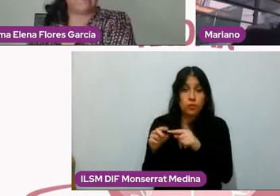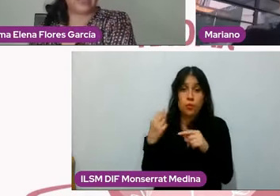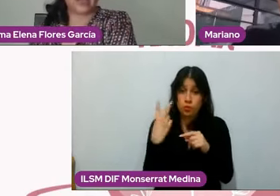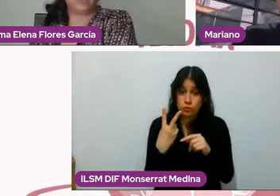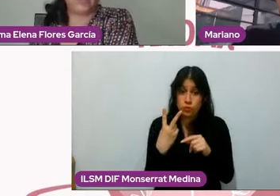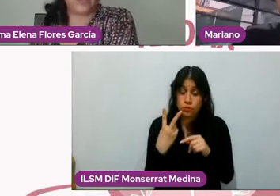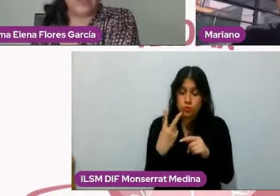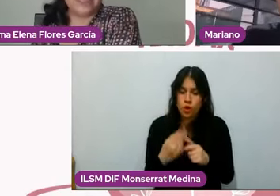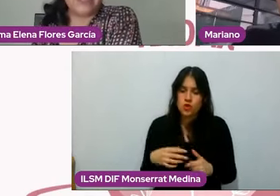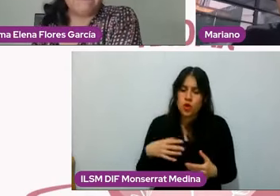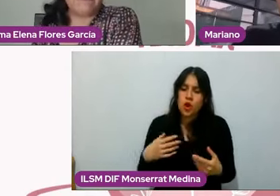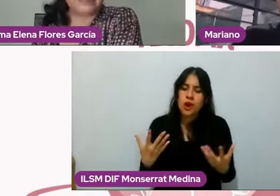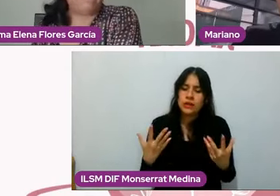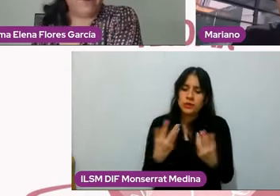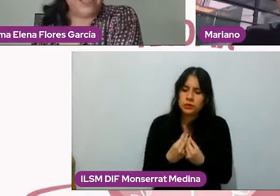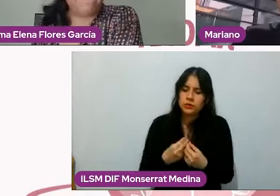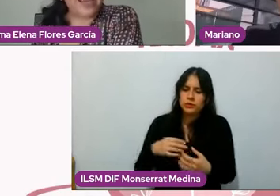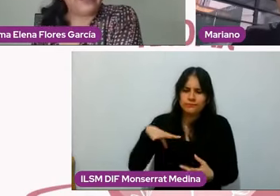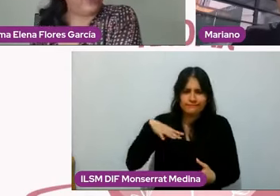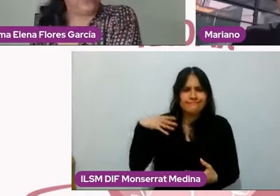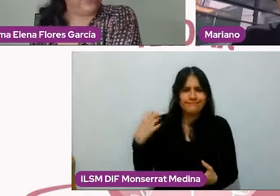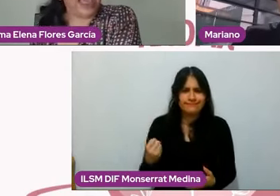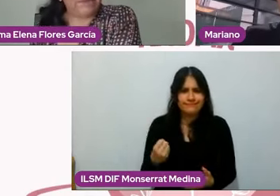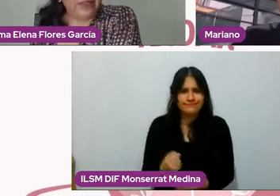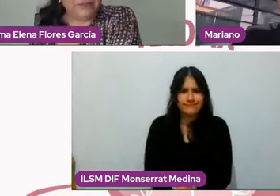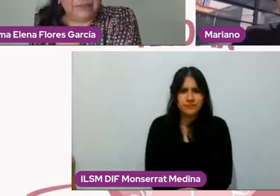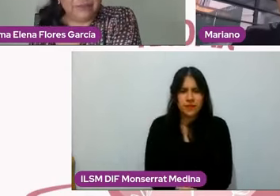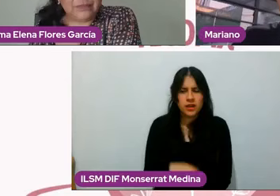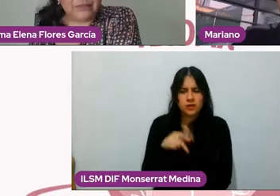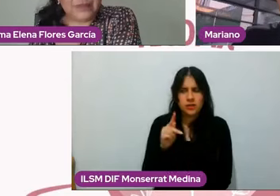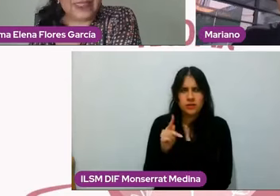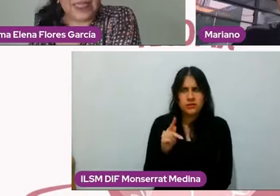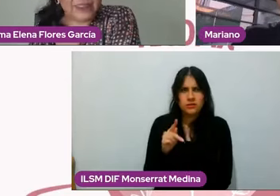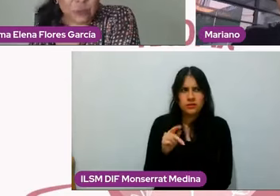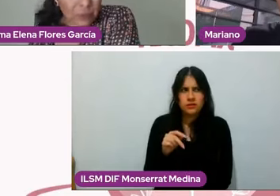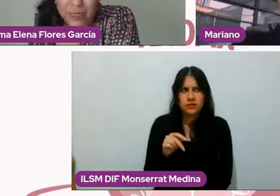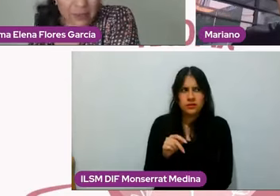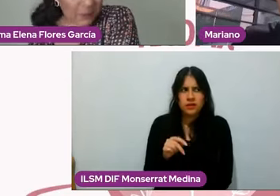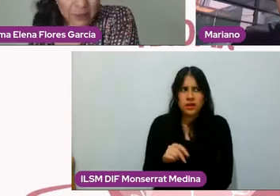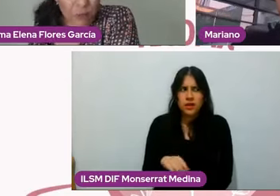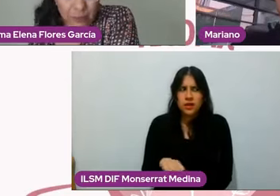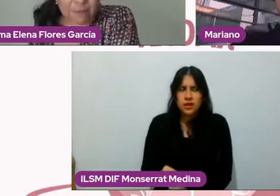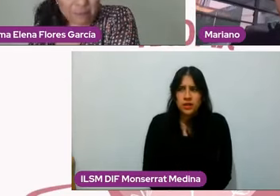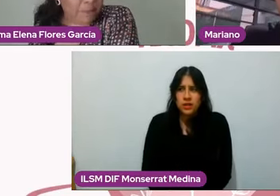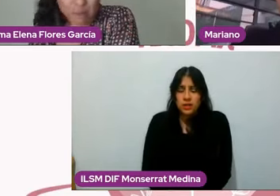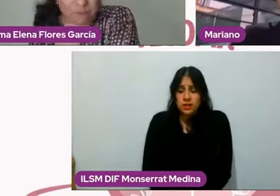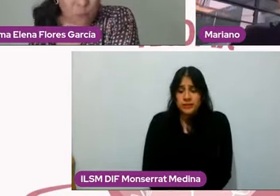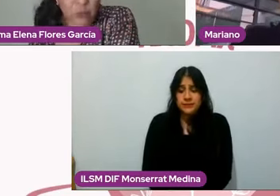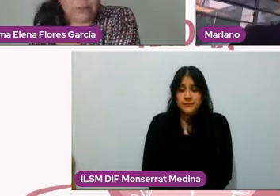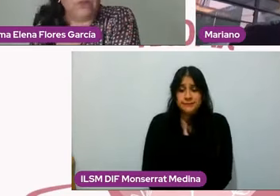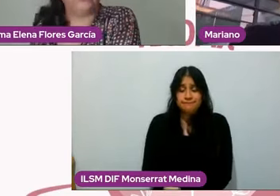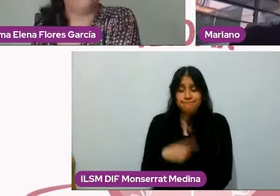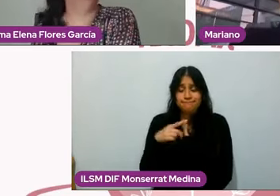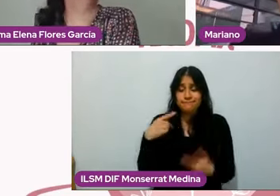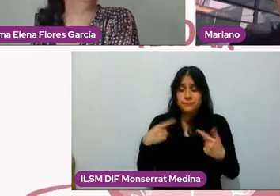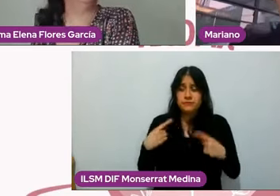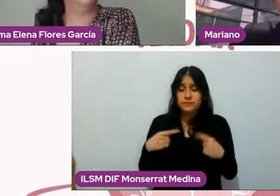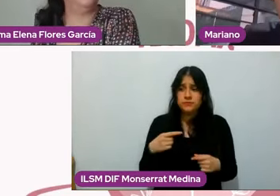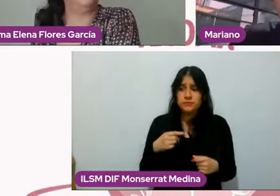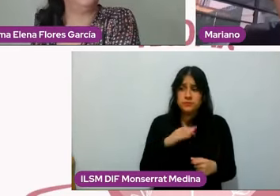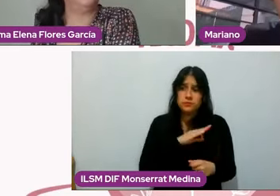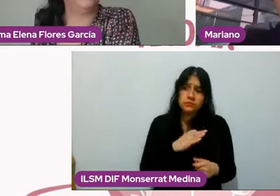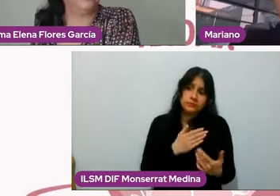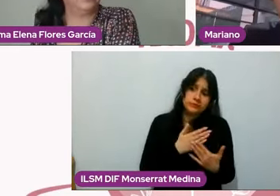no sé Mariano pero ¿se puede amar a quien no te ama? esa es una de verdad duda muy muy muy